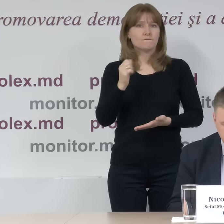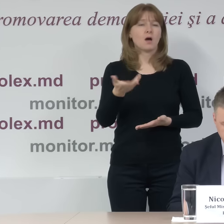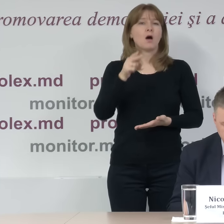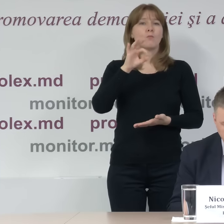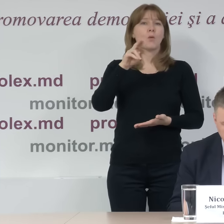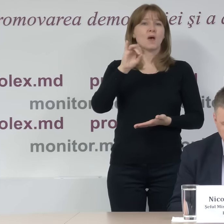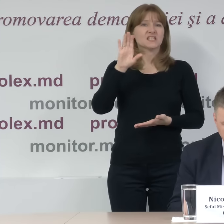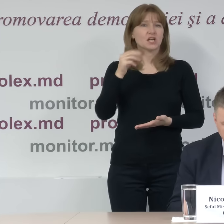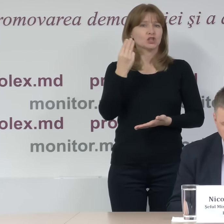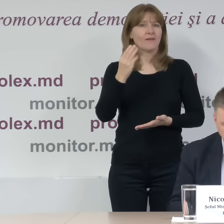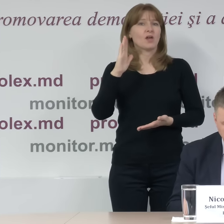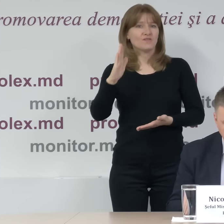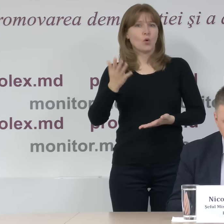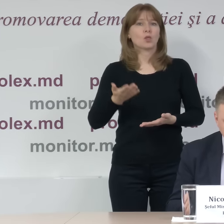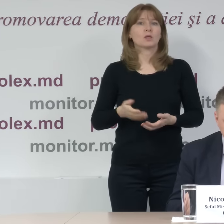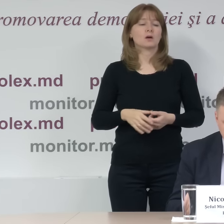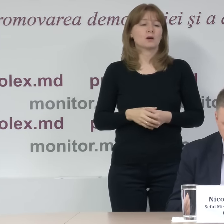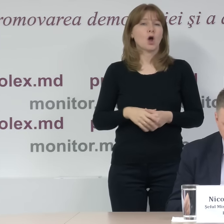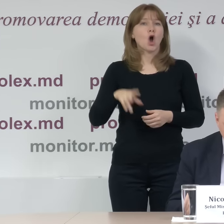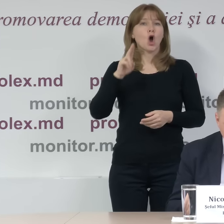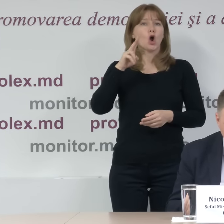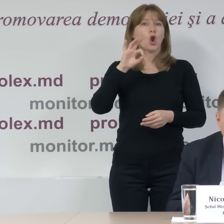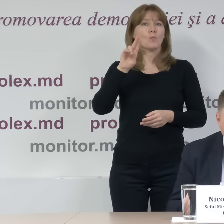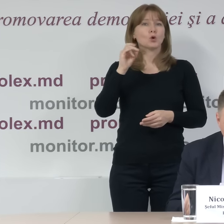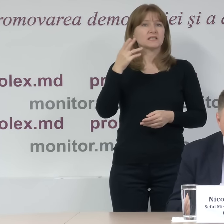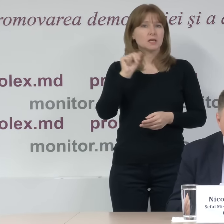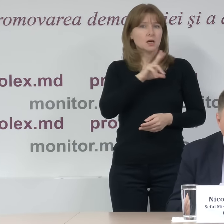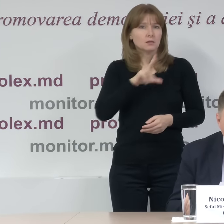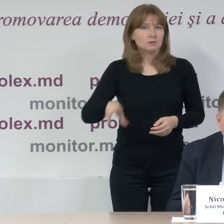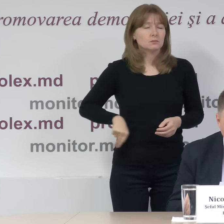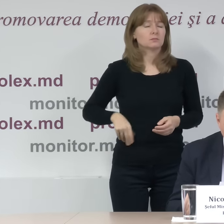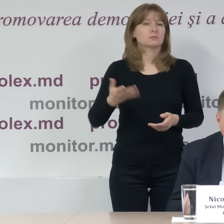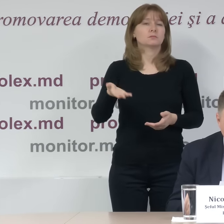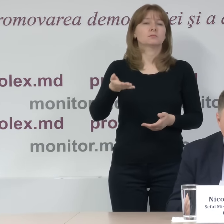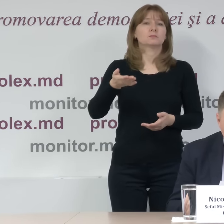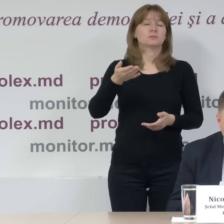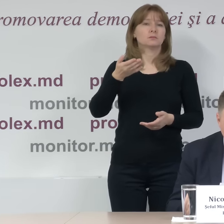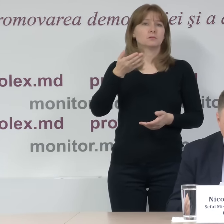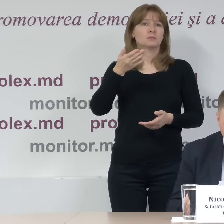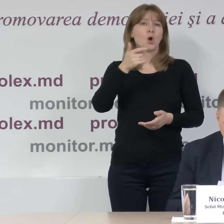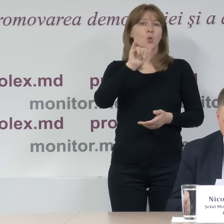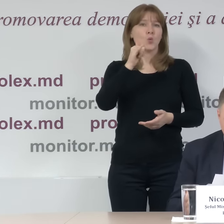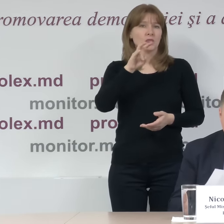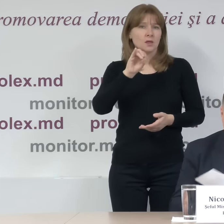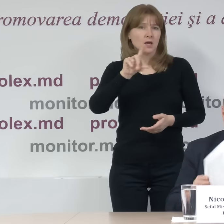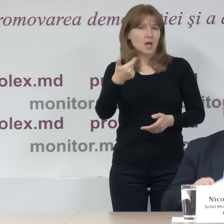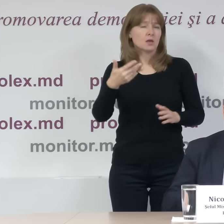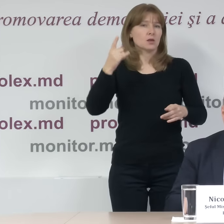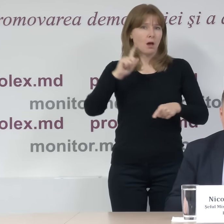Popeasca Ștefan Vodă, Lopățica Cacul, Beșalma, Utag, Unțești, Ungheni.